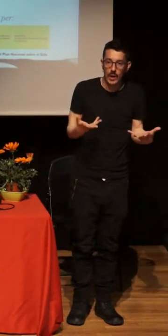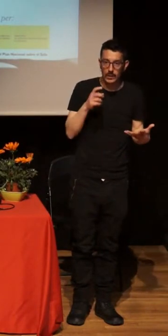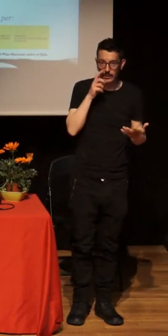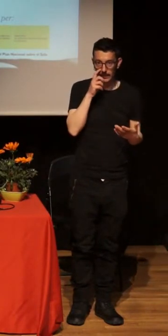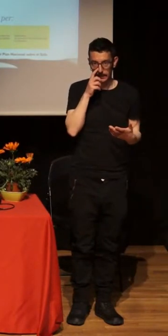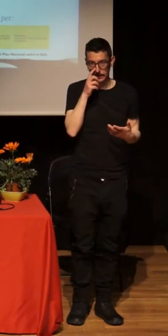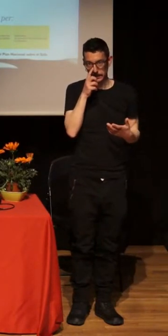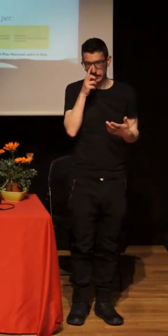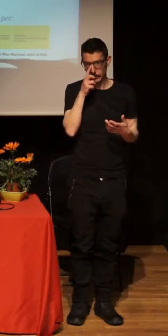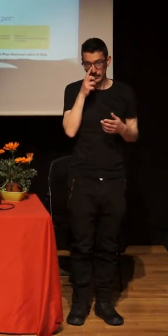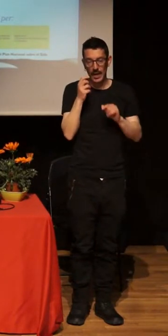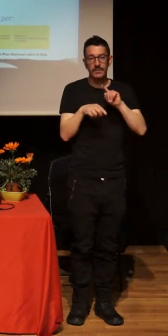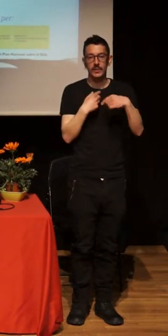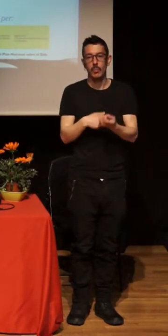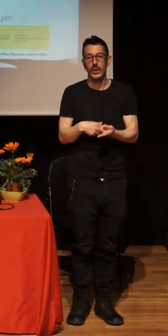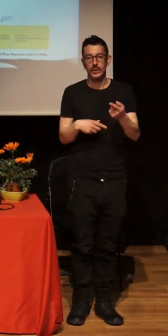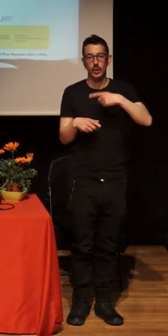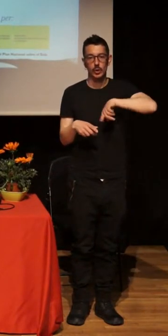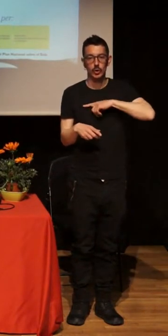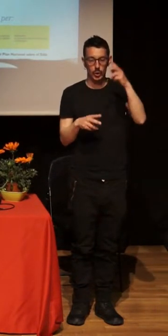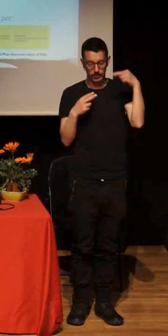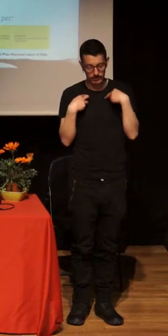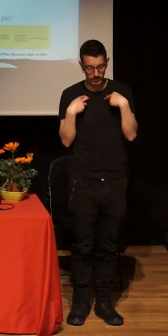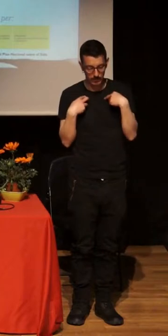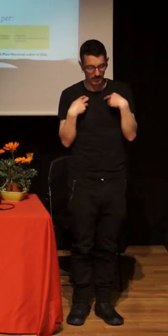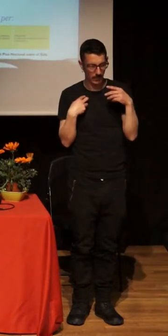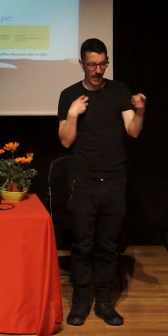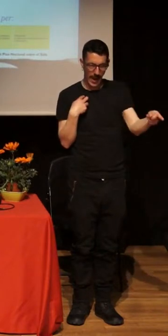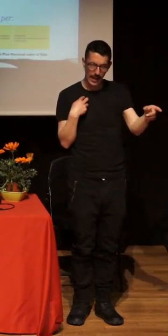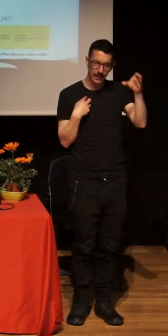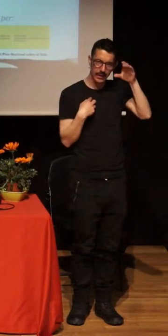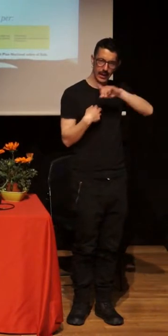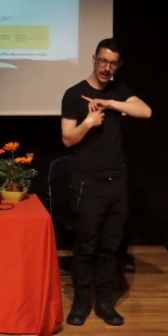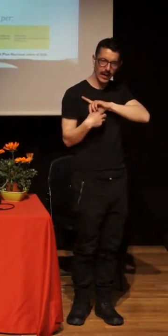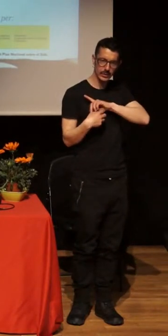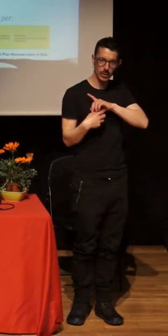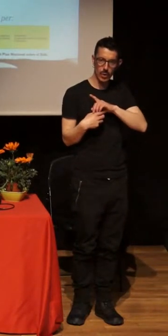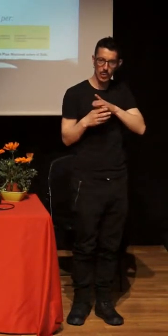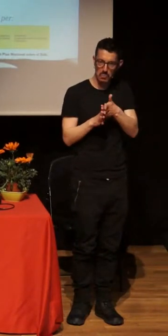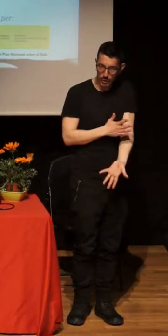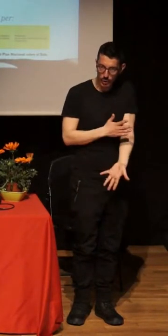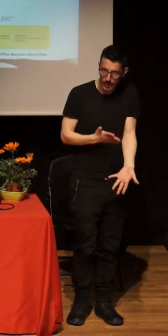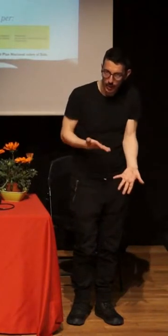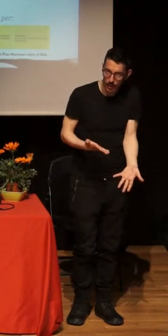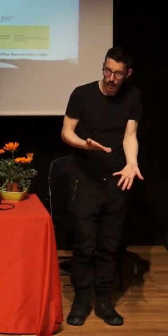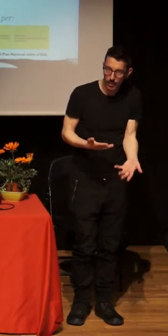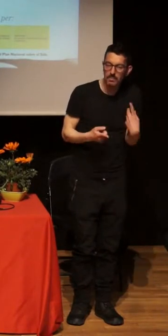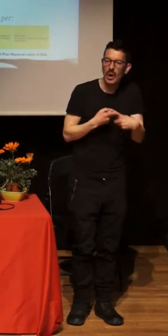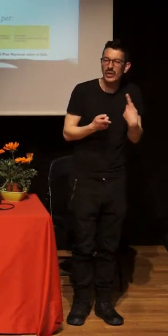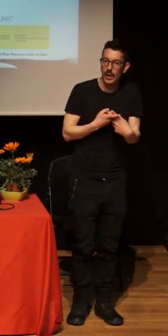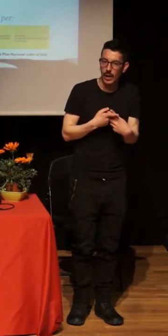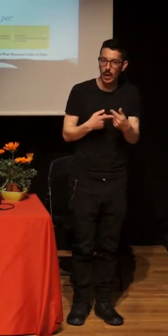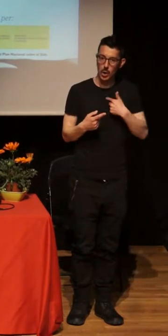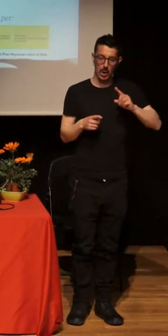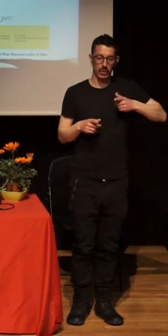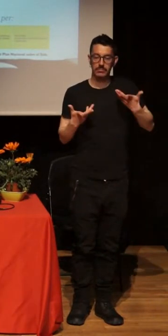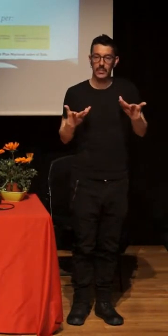tendrían que hacernos caso. De hecho, directamente pasamos a culpabilizar al receptor-receptora del mensaje. Nunca se cuestionó el mensaje